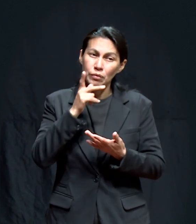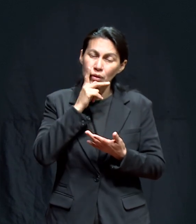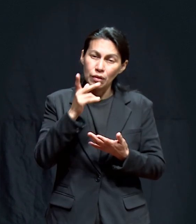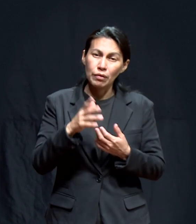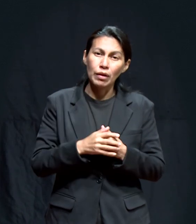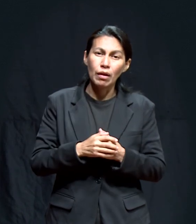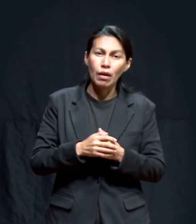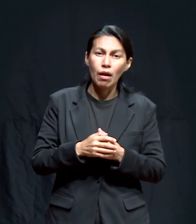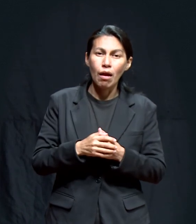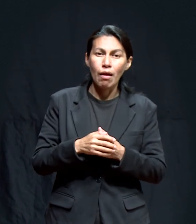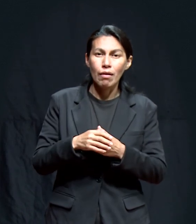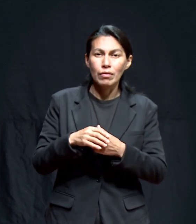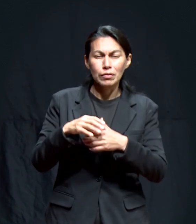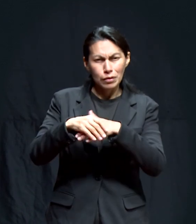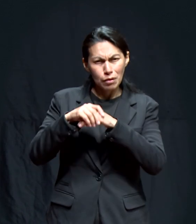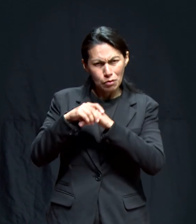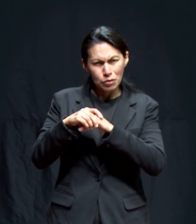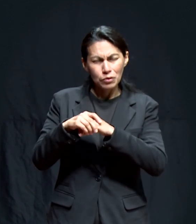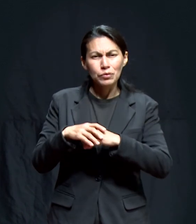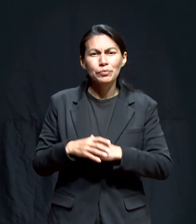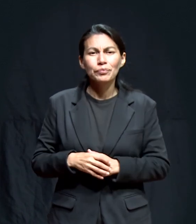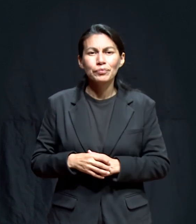Vianey Cruz Y Alex